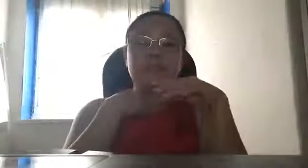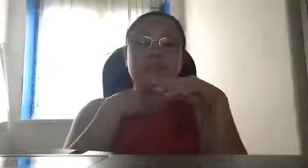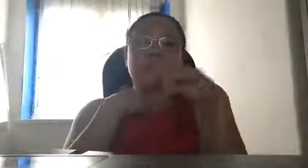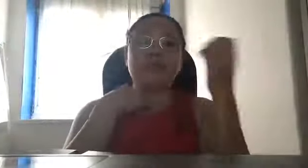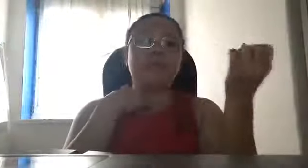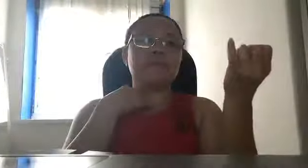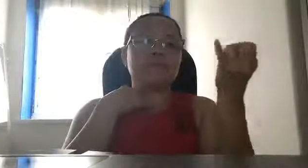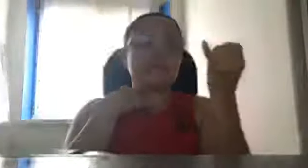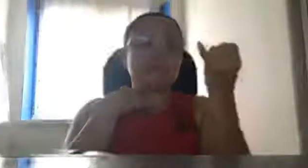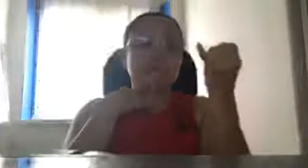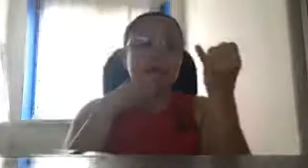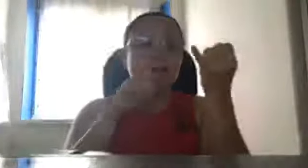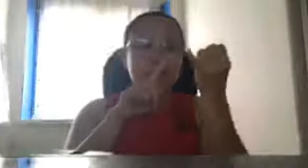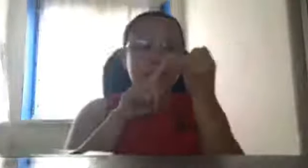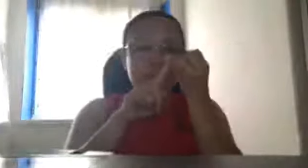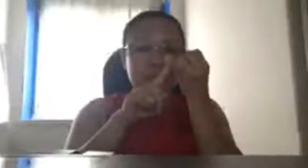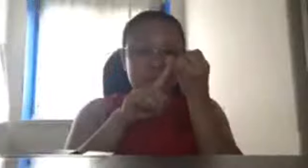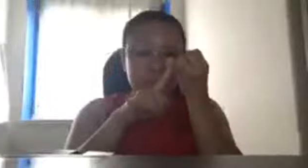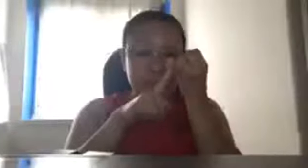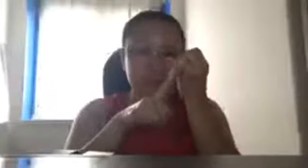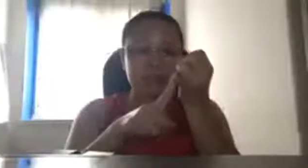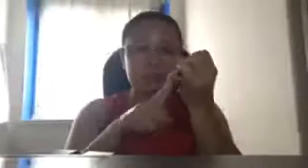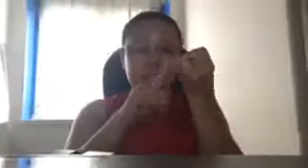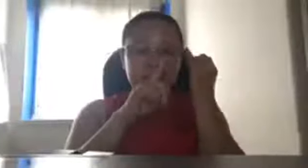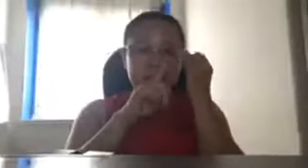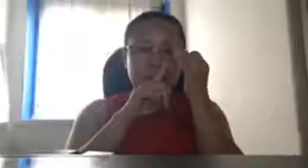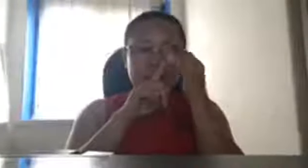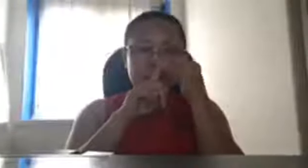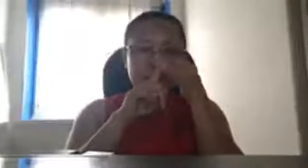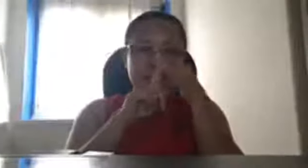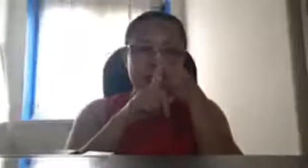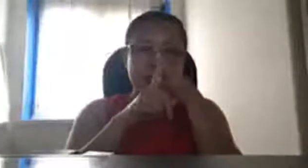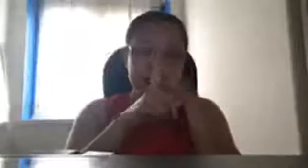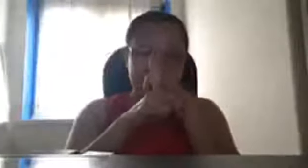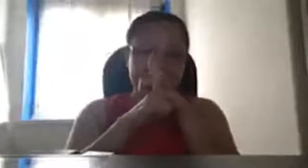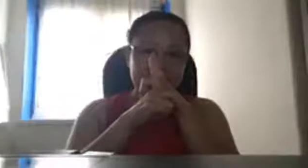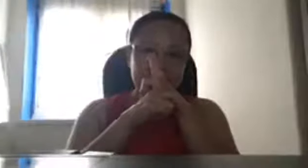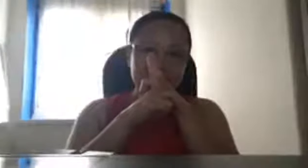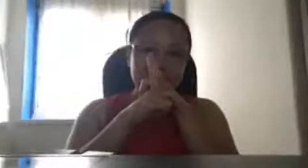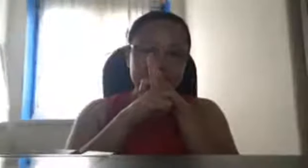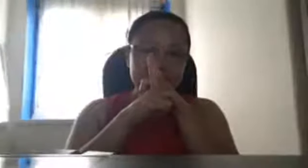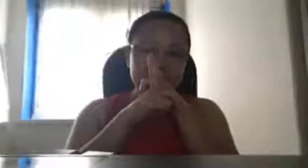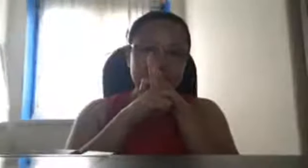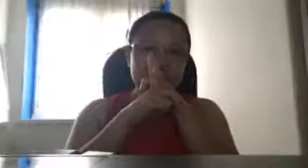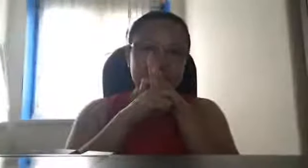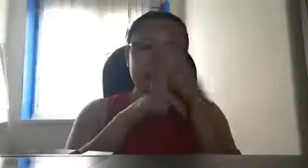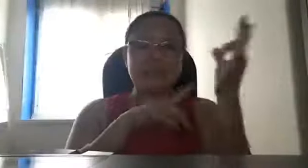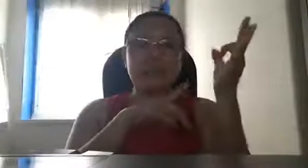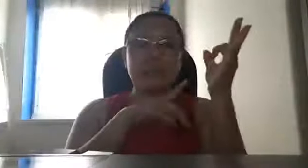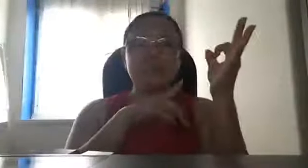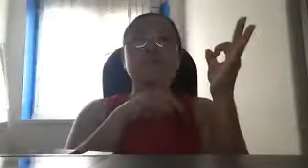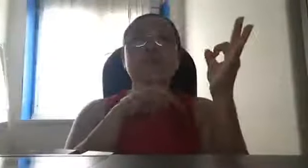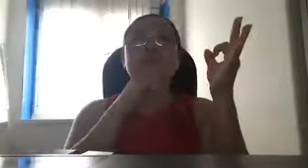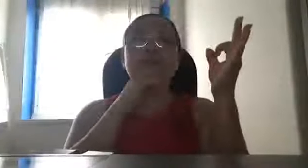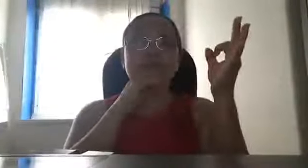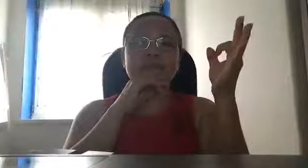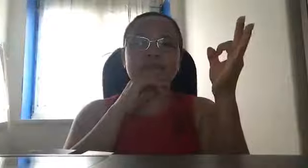po talaga kailangan po education military at saka ano pa ba yung pangatlo